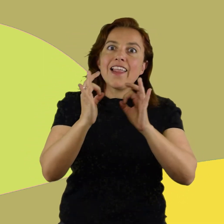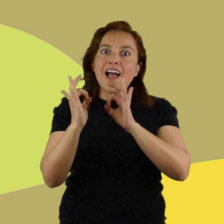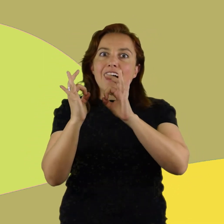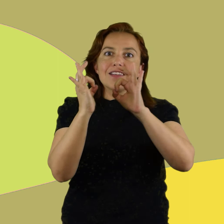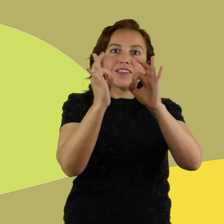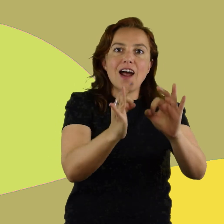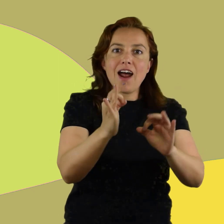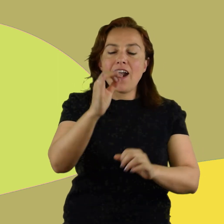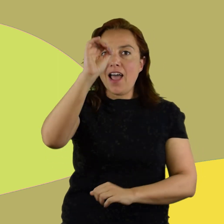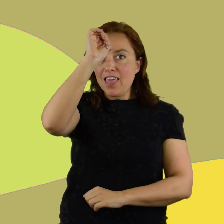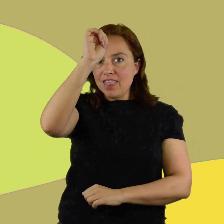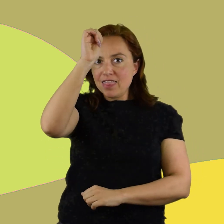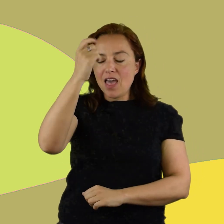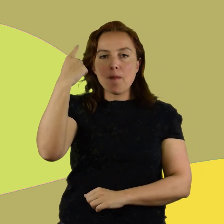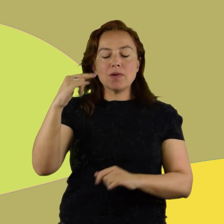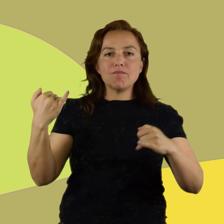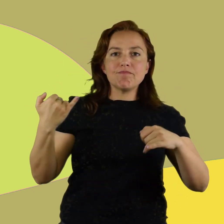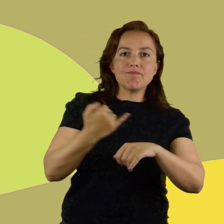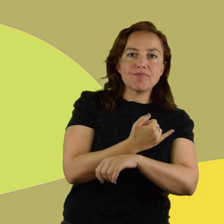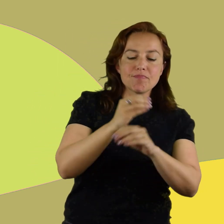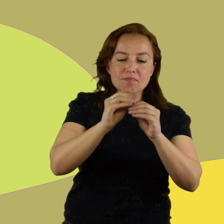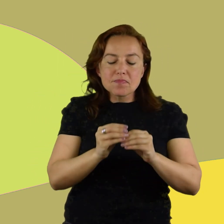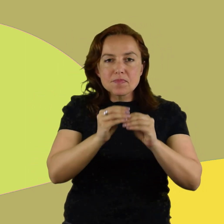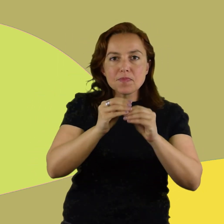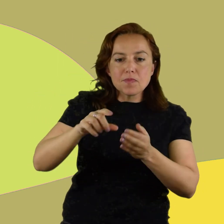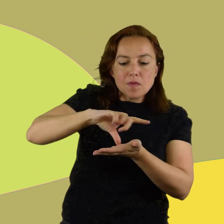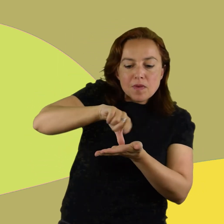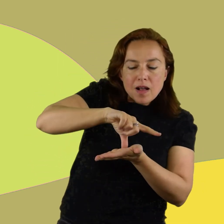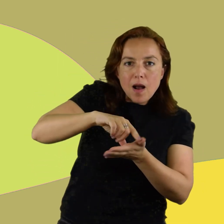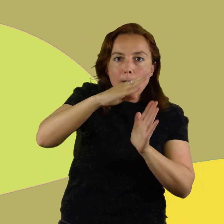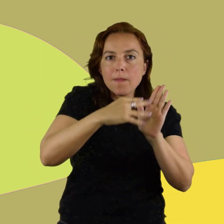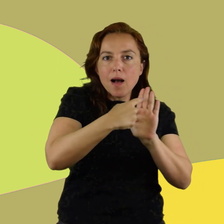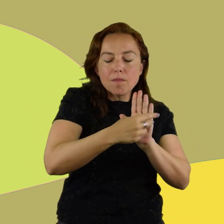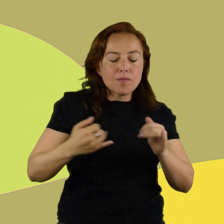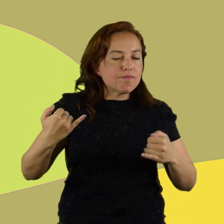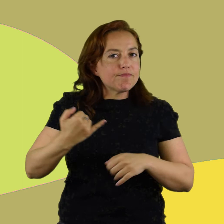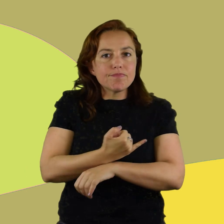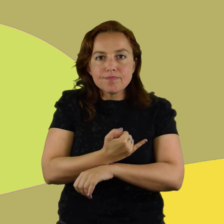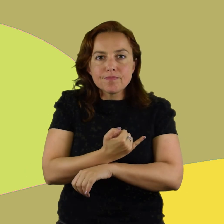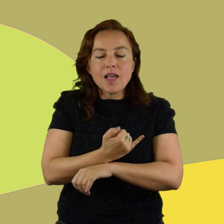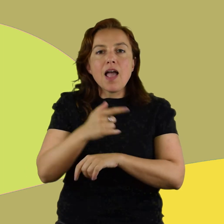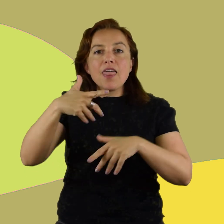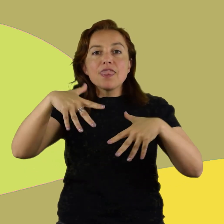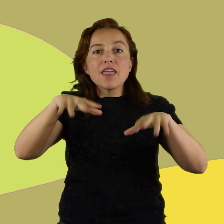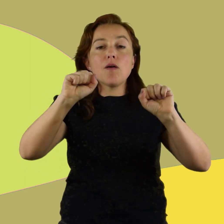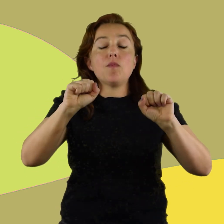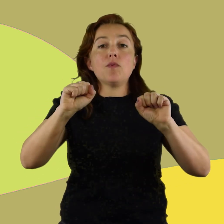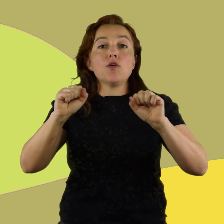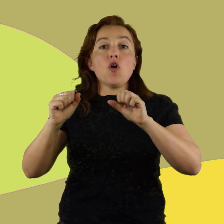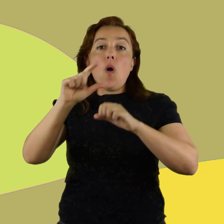cálculo lo lleva a un nuevo continente. Los descubridores de América se basaron en la concepción medieval del mundo. ¿Cuál era